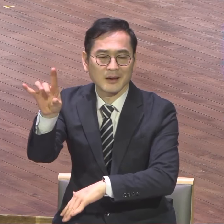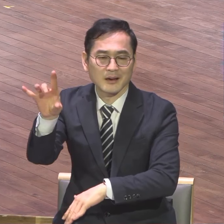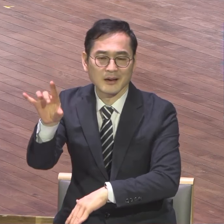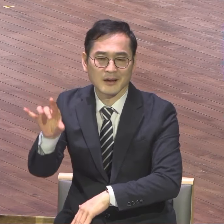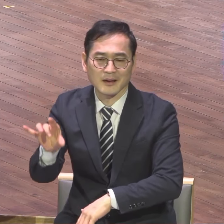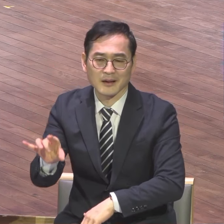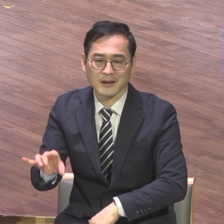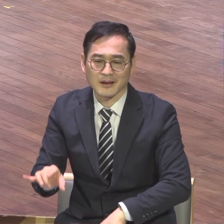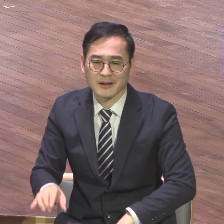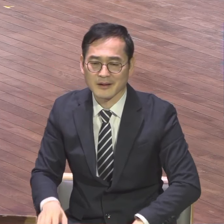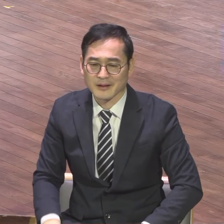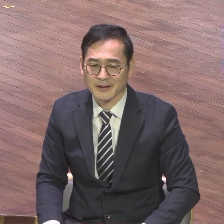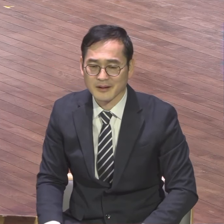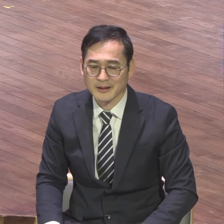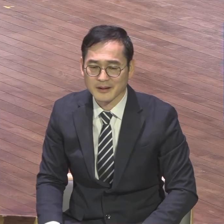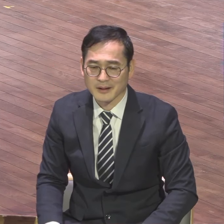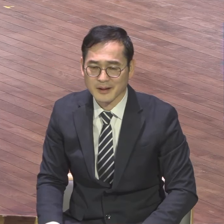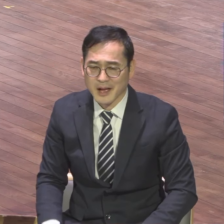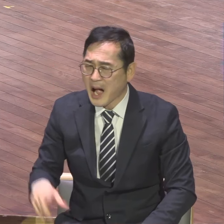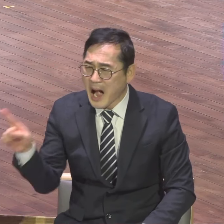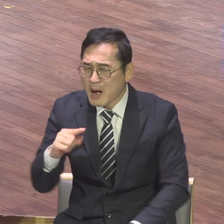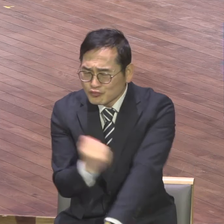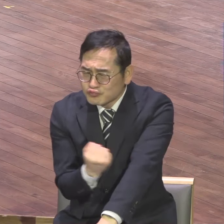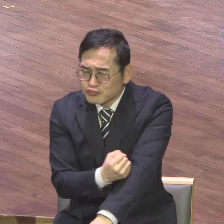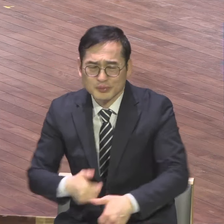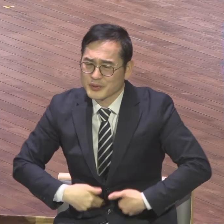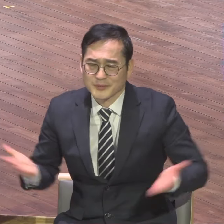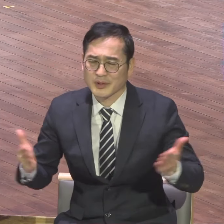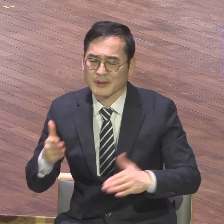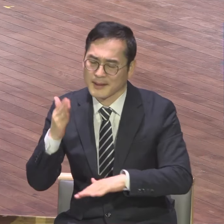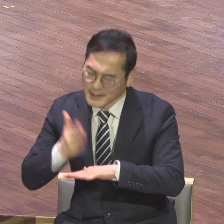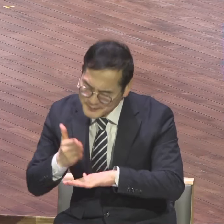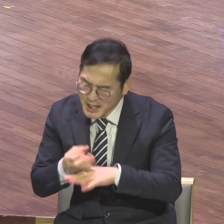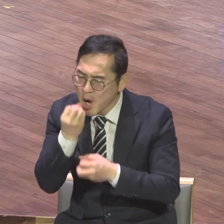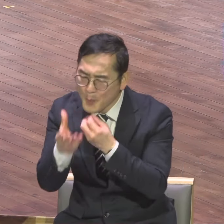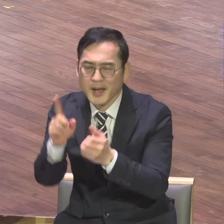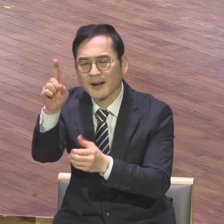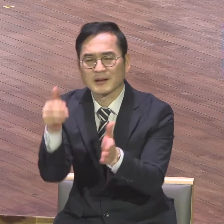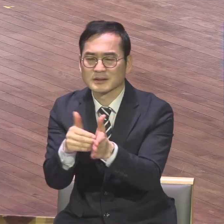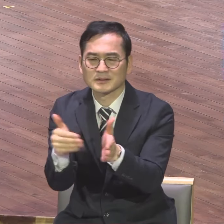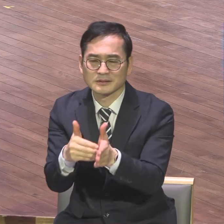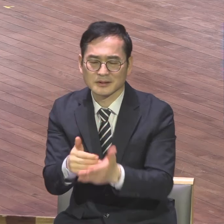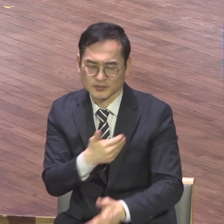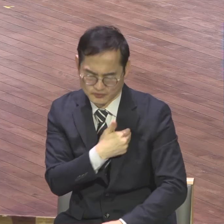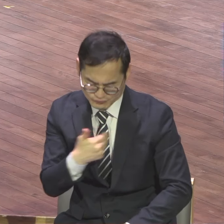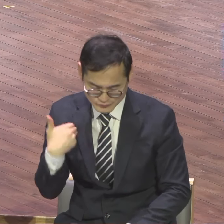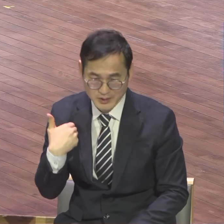구원 받은 은혜에 감격한 사람은요 감사밖에 없어요 뭔 교회와서 불평을 합니까